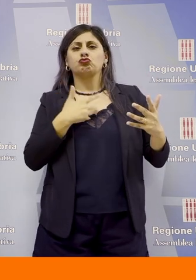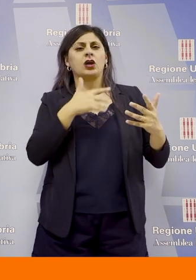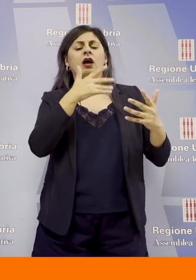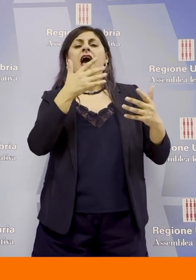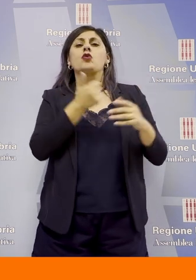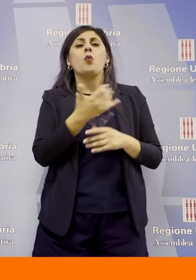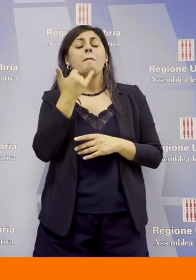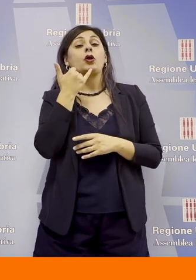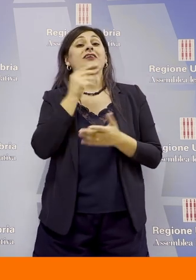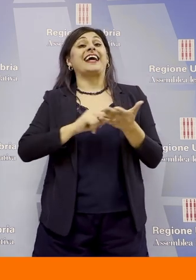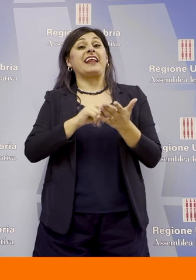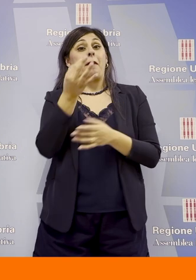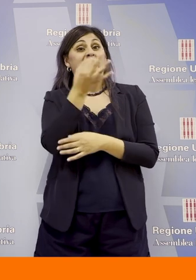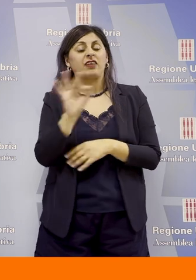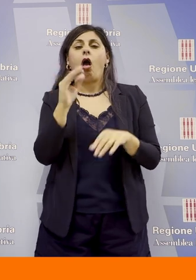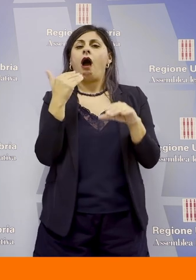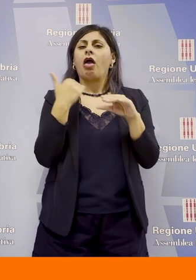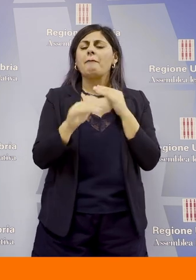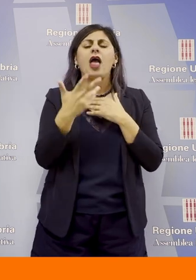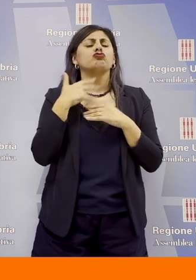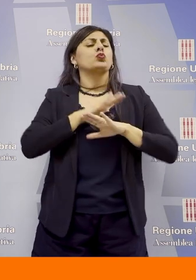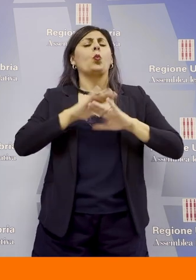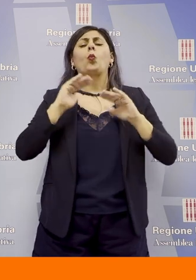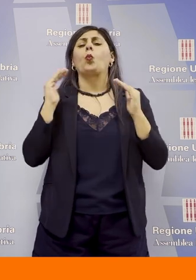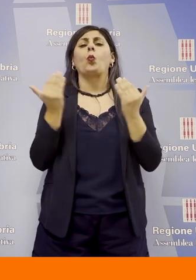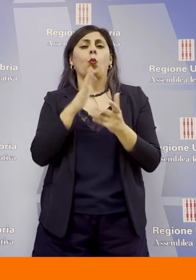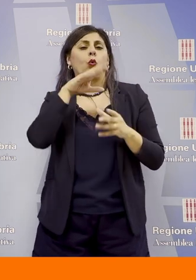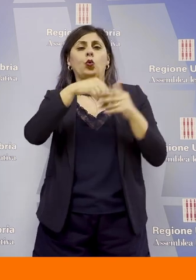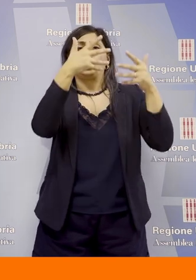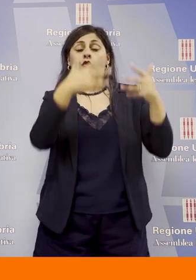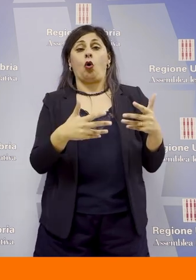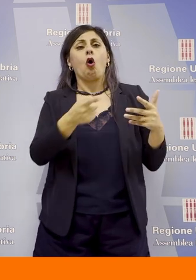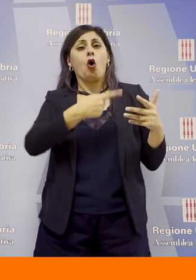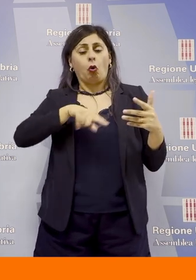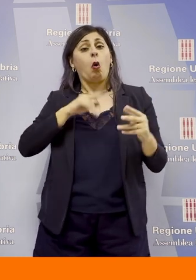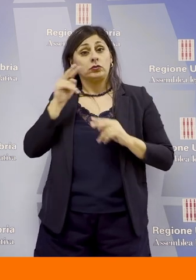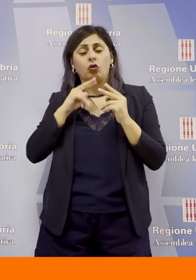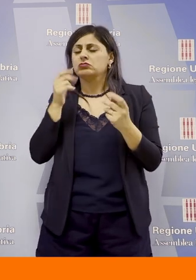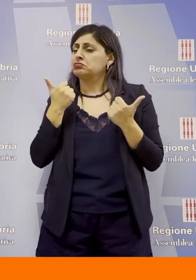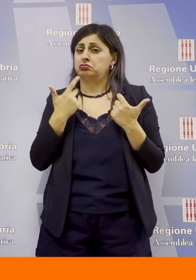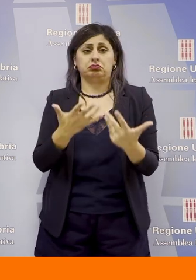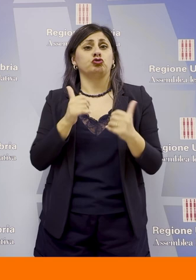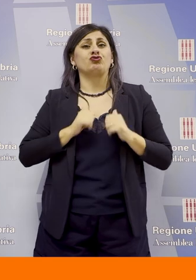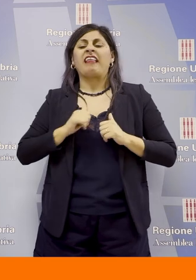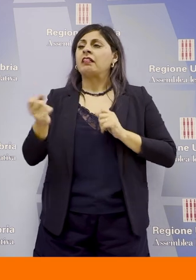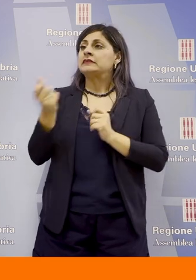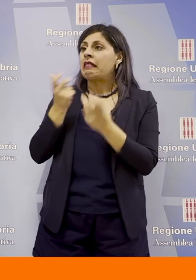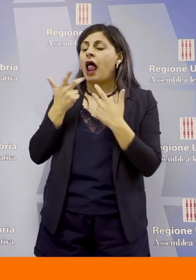numero della segreteria particolare, la mail, c'è tutto. E noi rispondiamo spesso ai cittadini che ci segnalano qualche